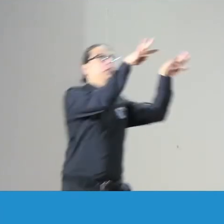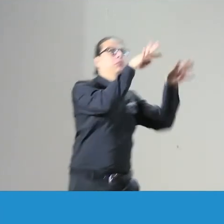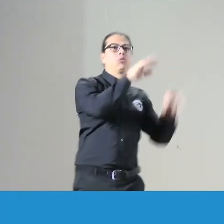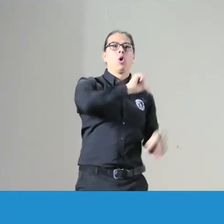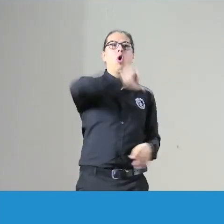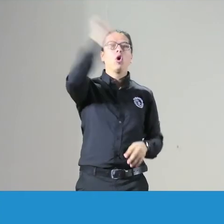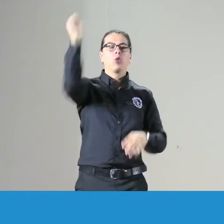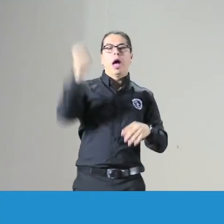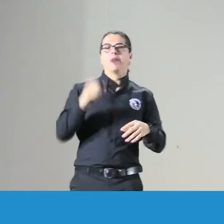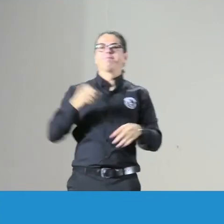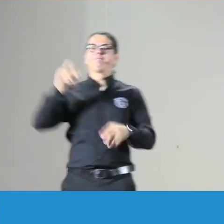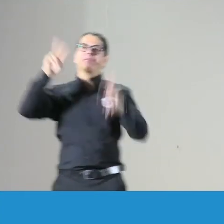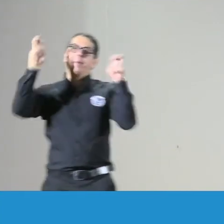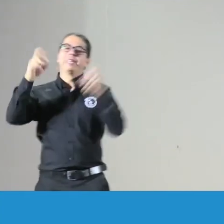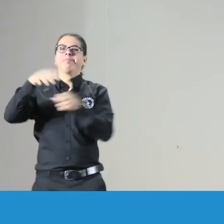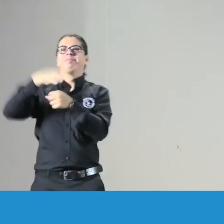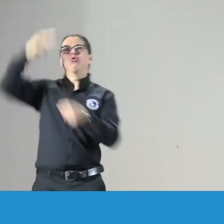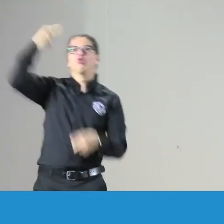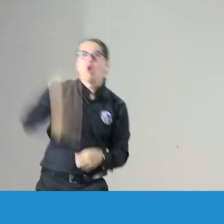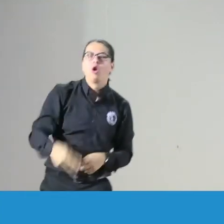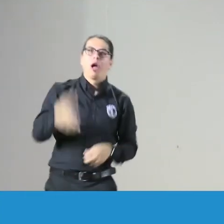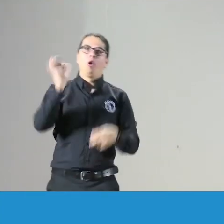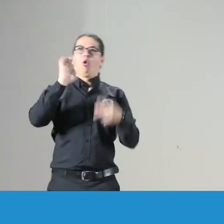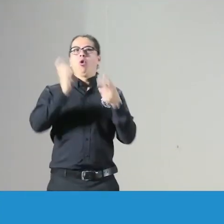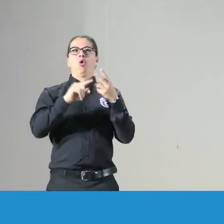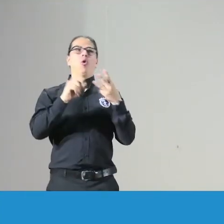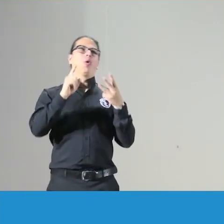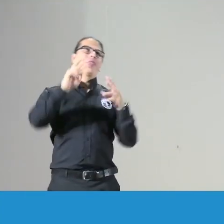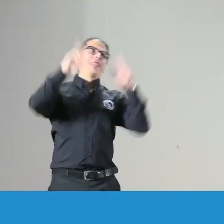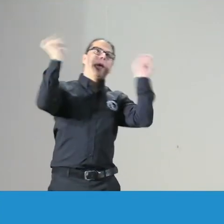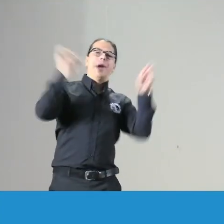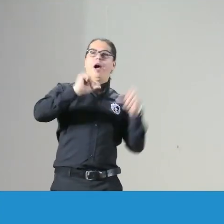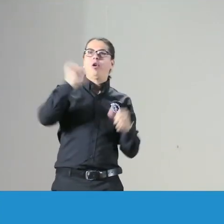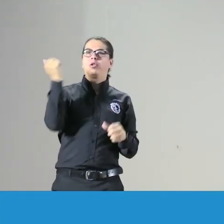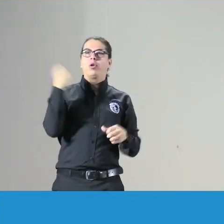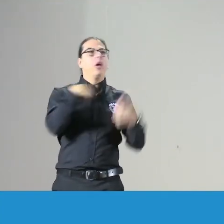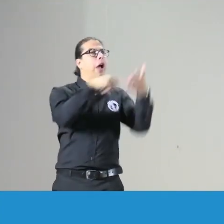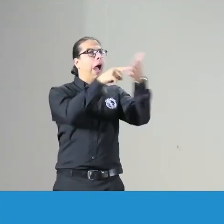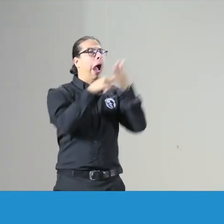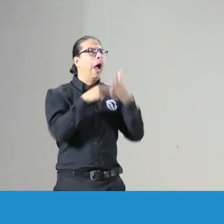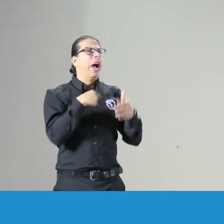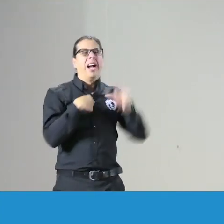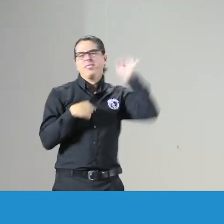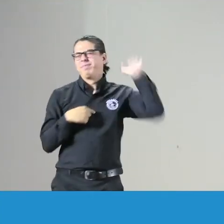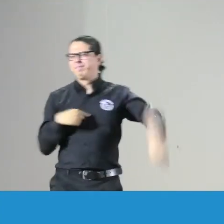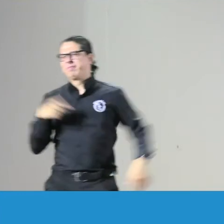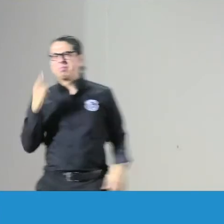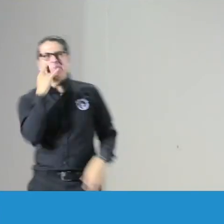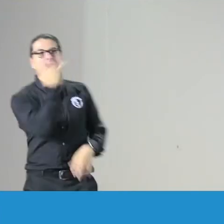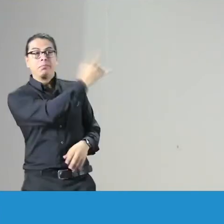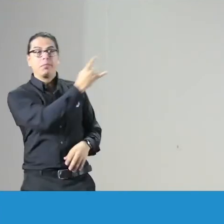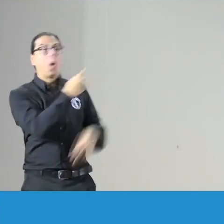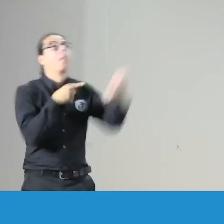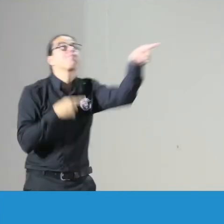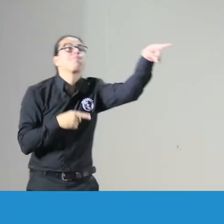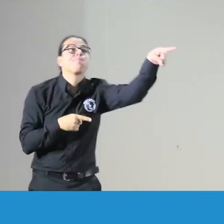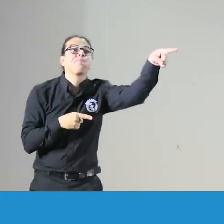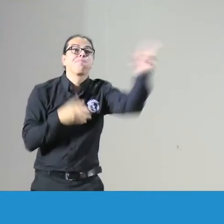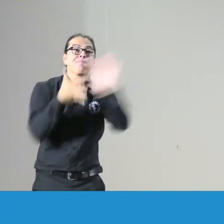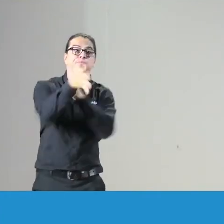cuando se dice código de ética claramente entonces de pronto siglo mirando cuando se dice nuestra historia otros temas, la verdad pierde